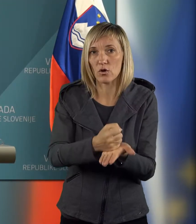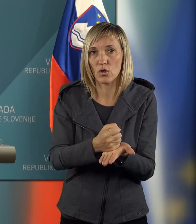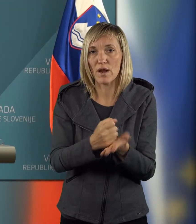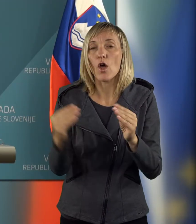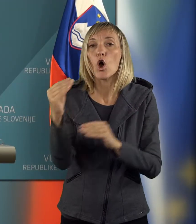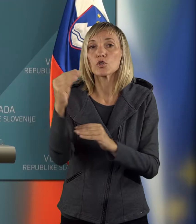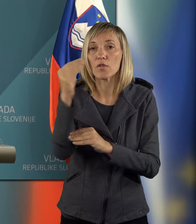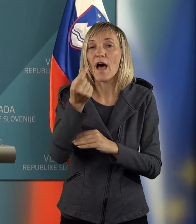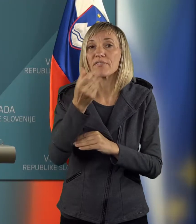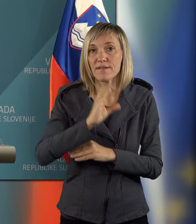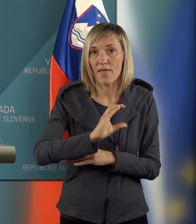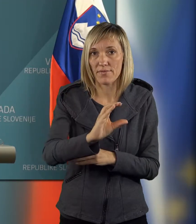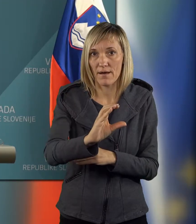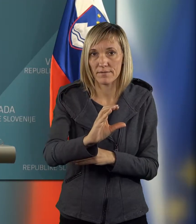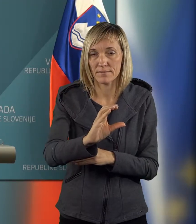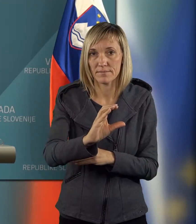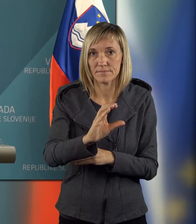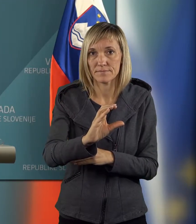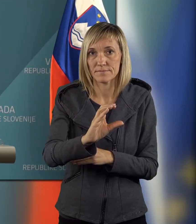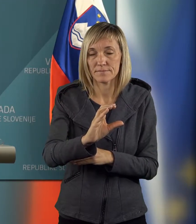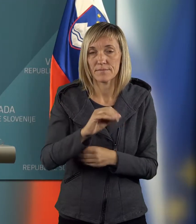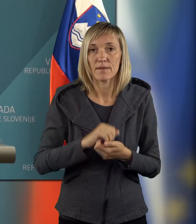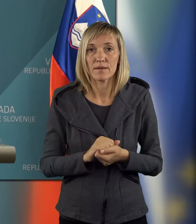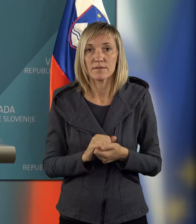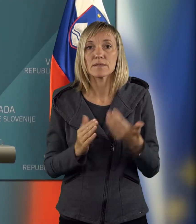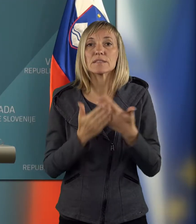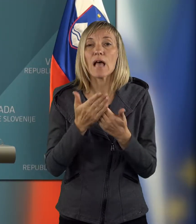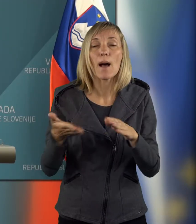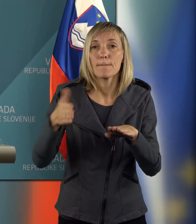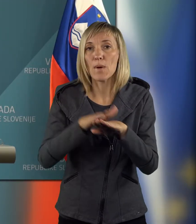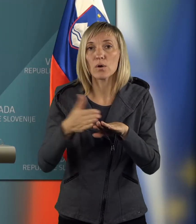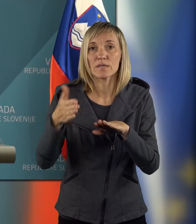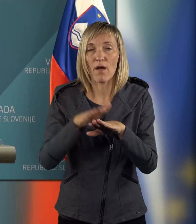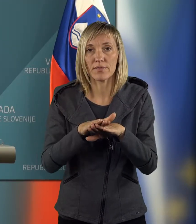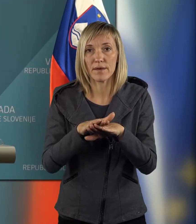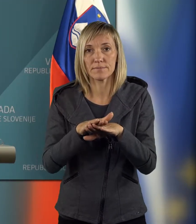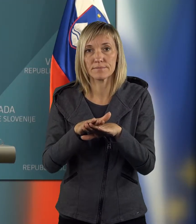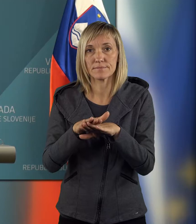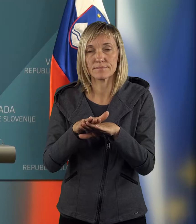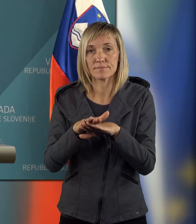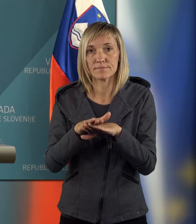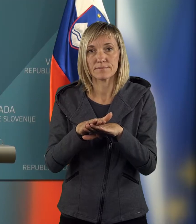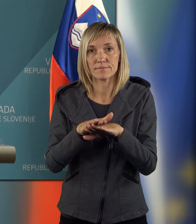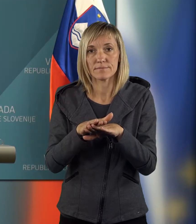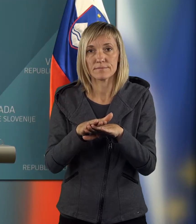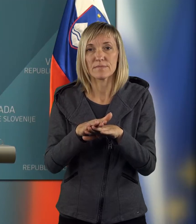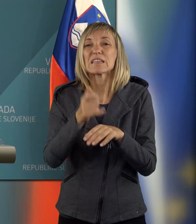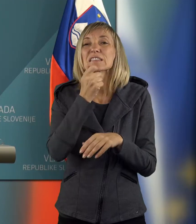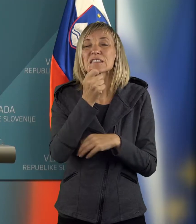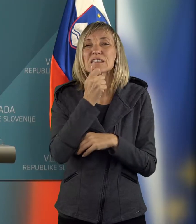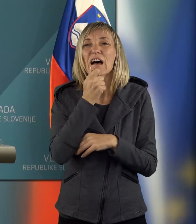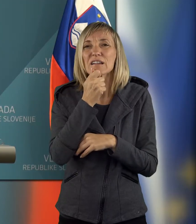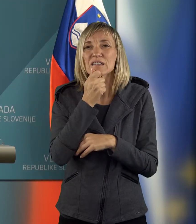dodatni denar za pokrivanje zatečenih